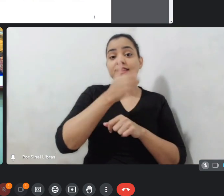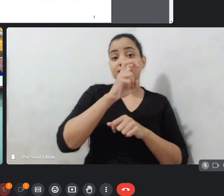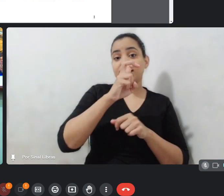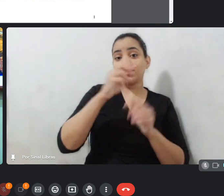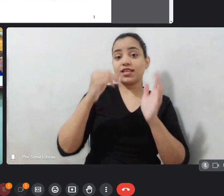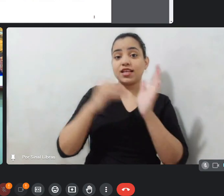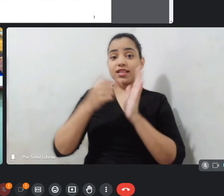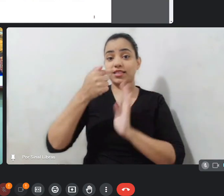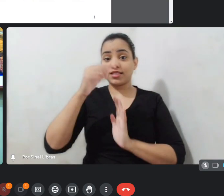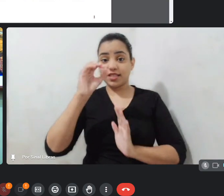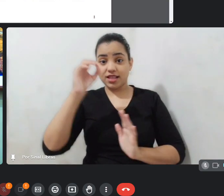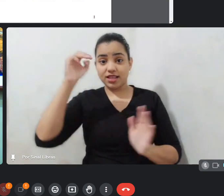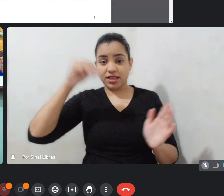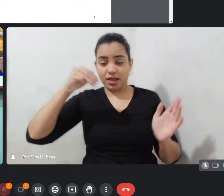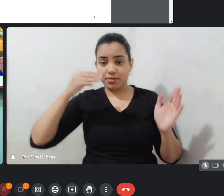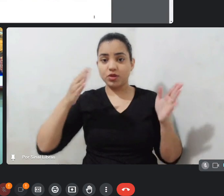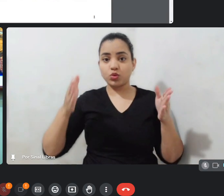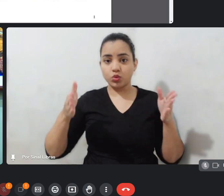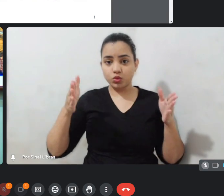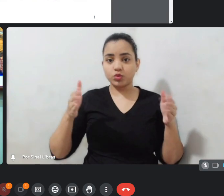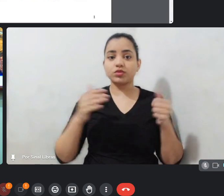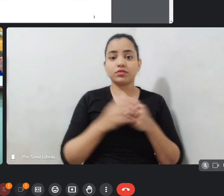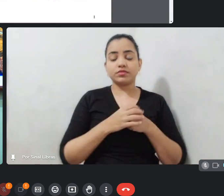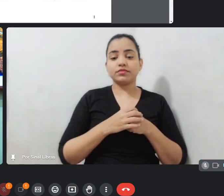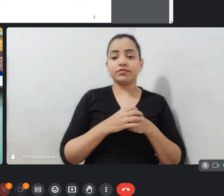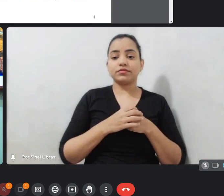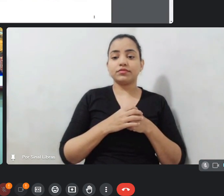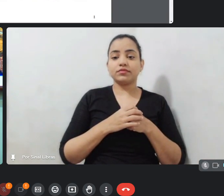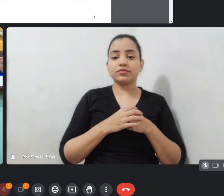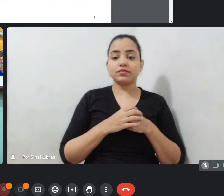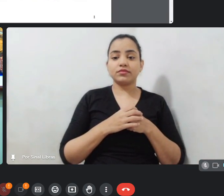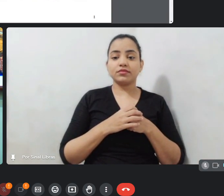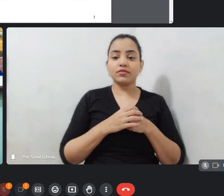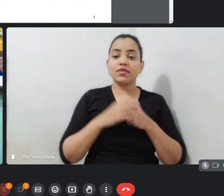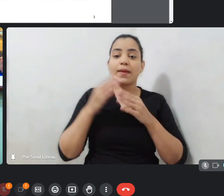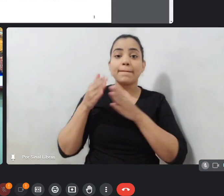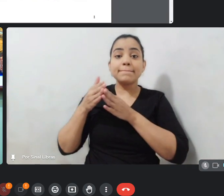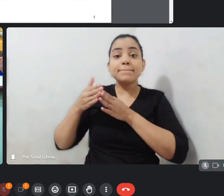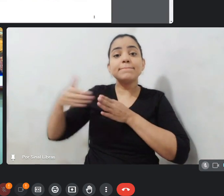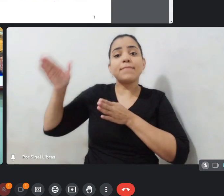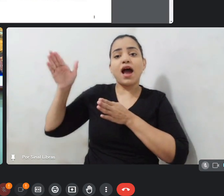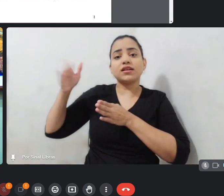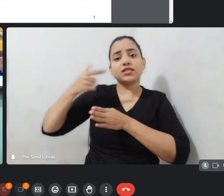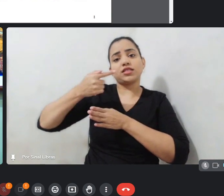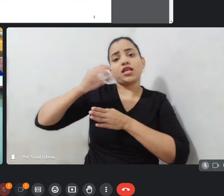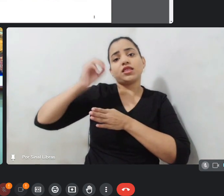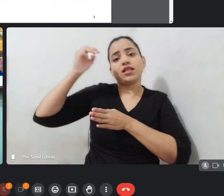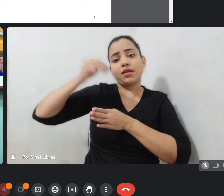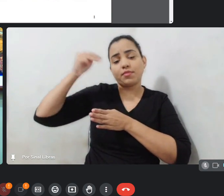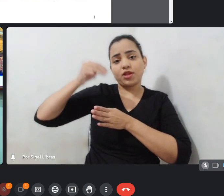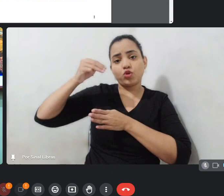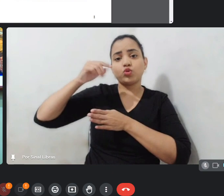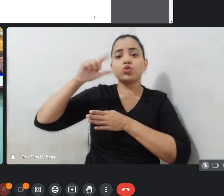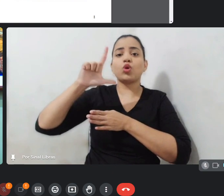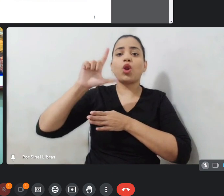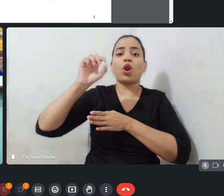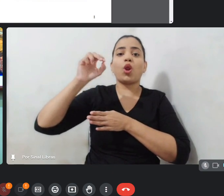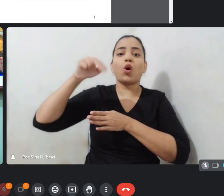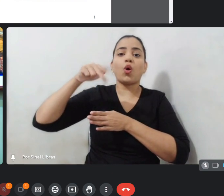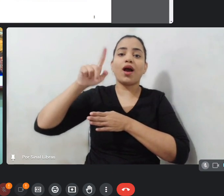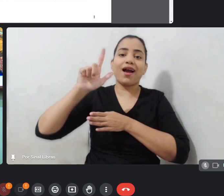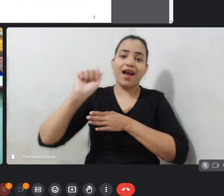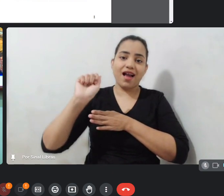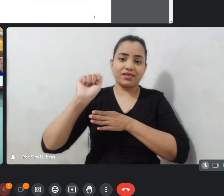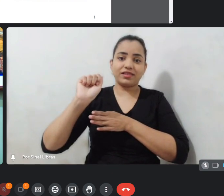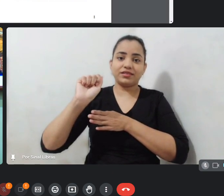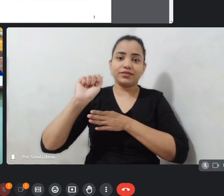70, né? É, uma hora e dez. Então, até uma hora e dez e uma longa metragens é acima de uma